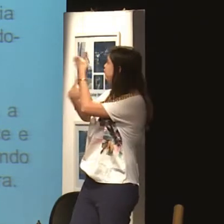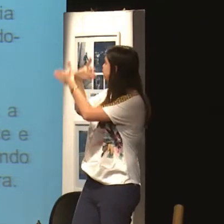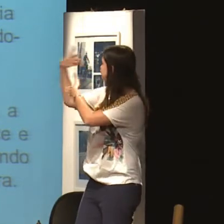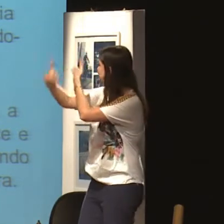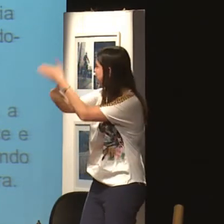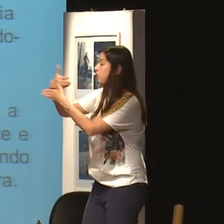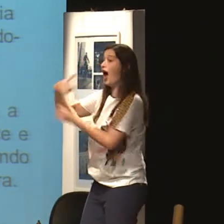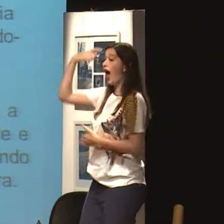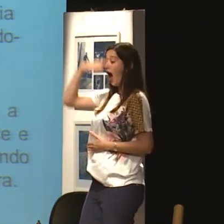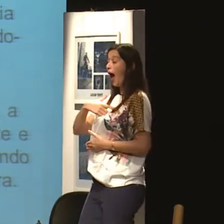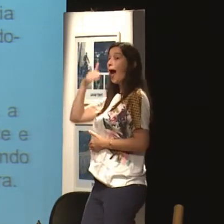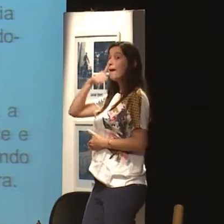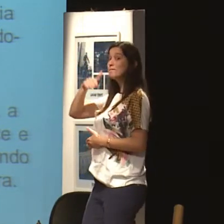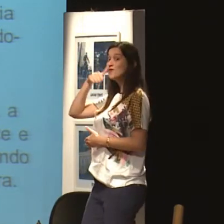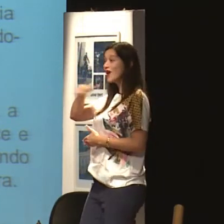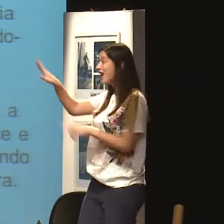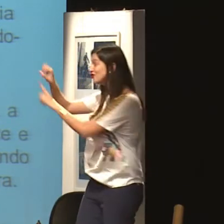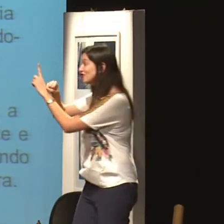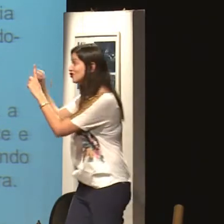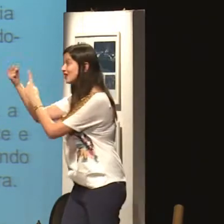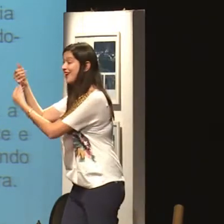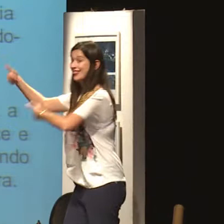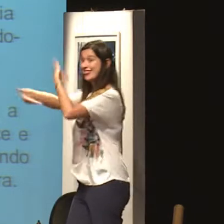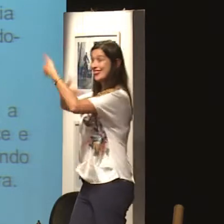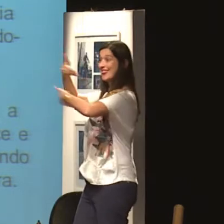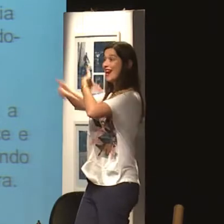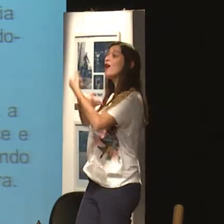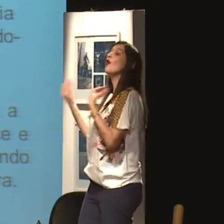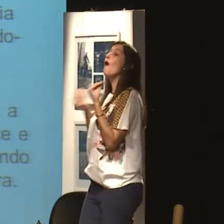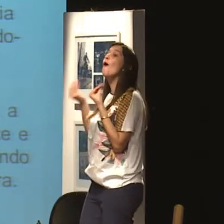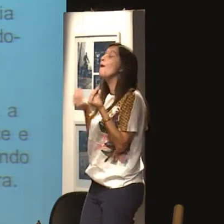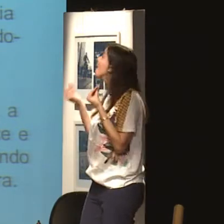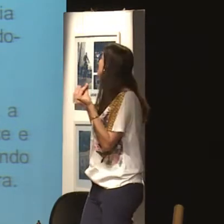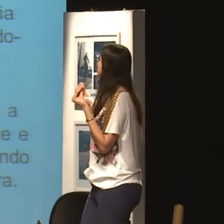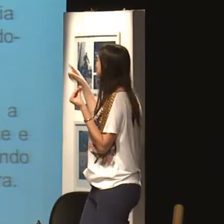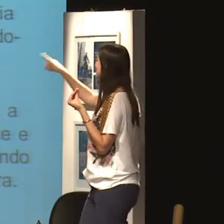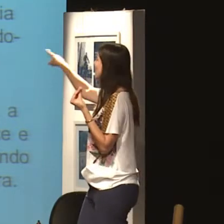Historicamente e culturamente, a mulher fora tratada como propriedade do homem.